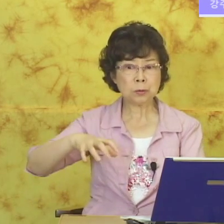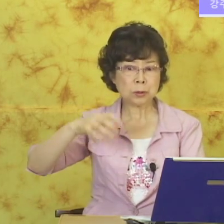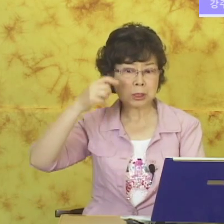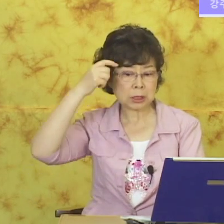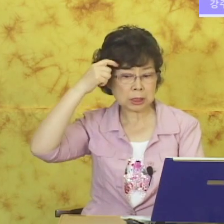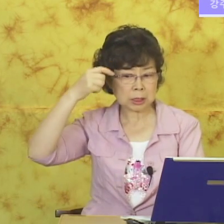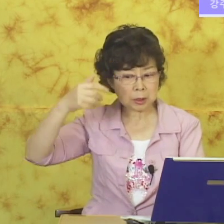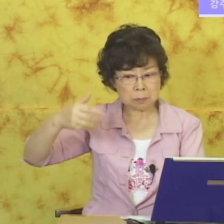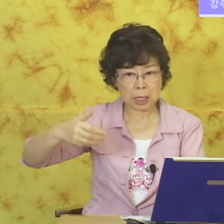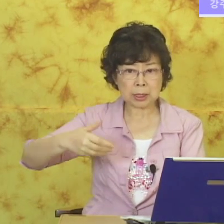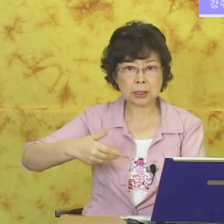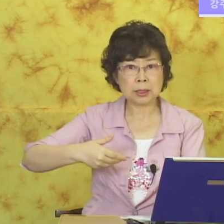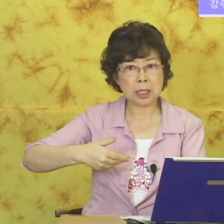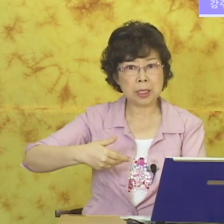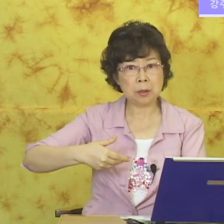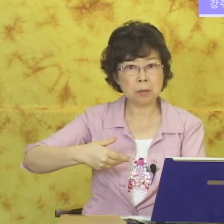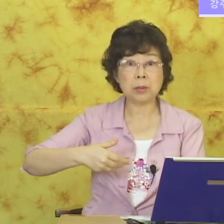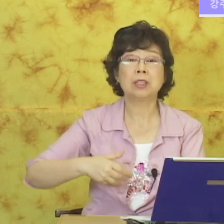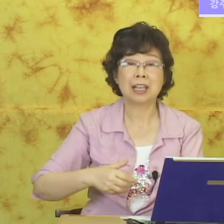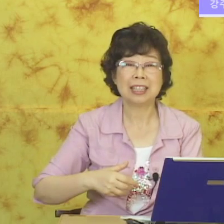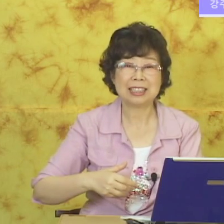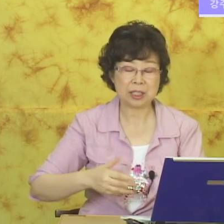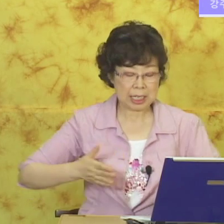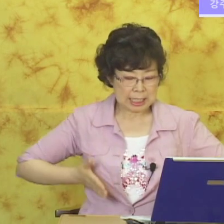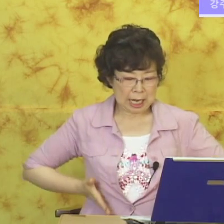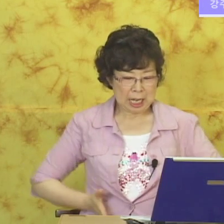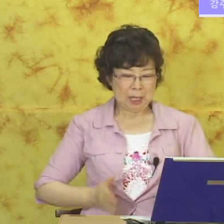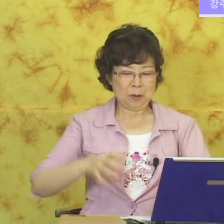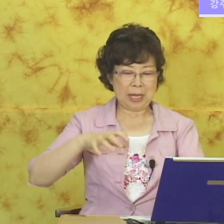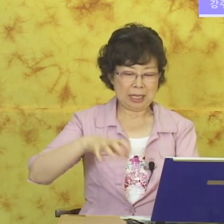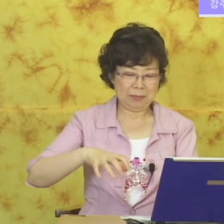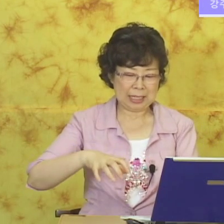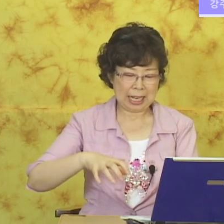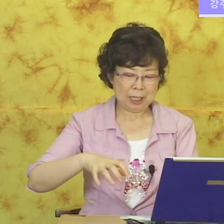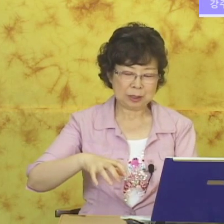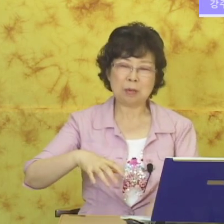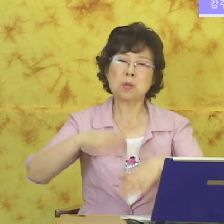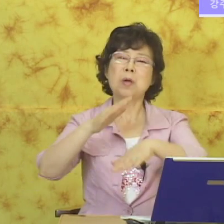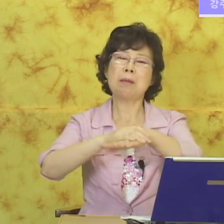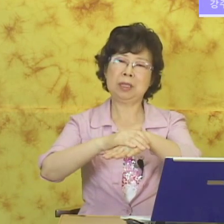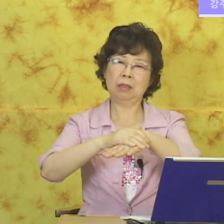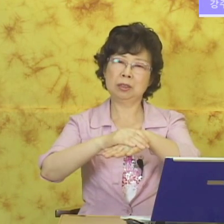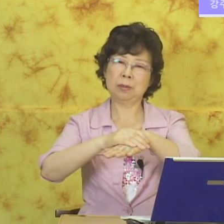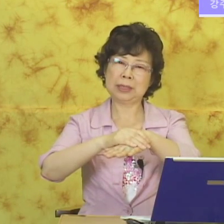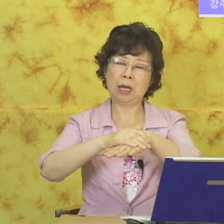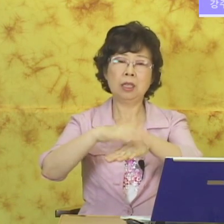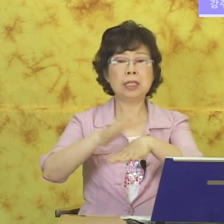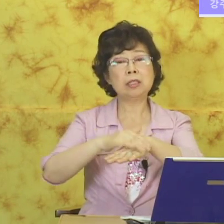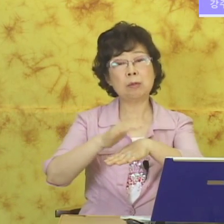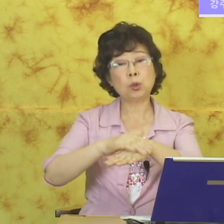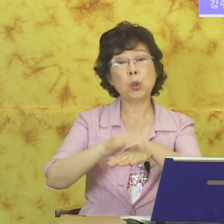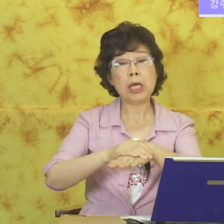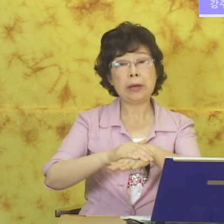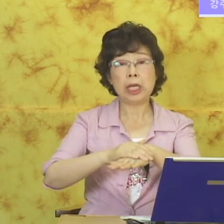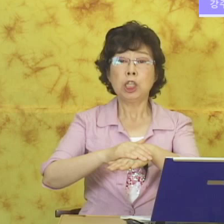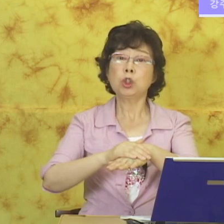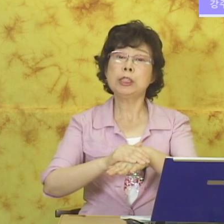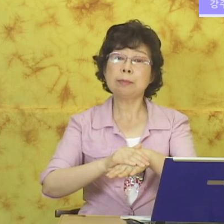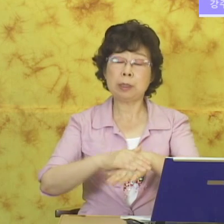묻지 마세요. 뭐 이런 거 할 때 있죠. 고향입니다. 그 다음 손을 한 번 턱 쳐보세요. 이렇게 하면 손이에요. 손잡